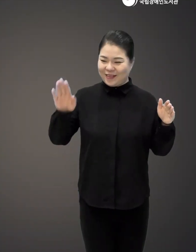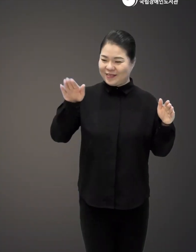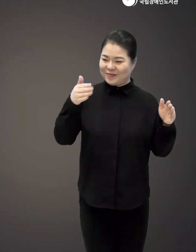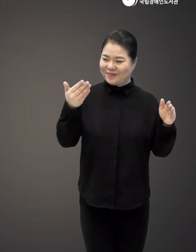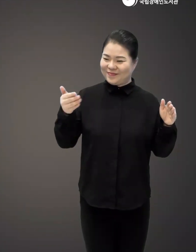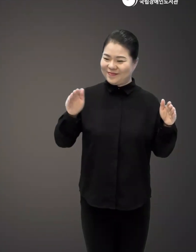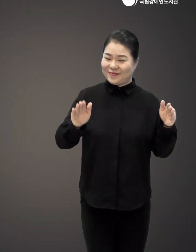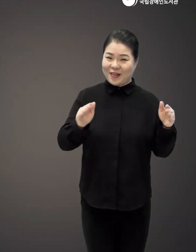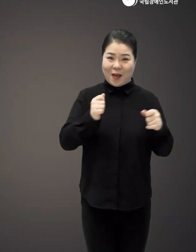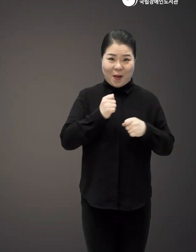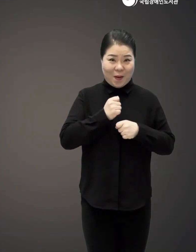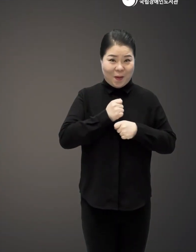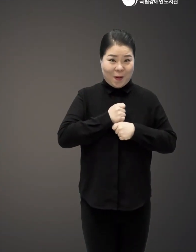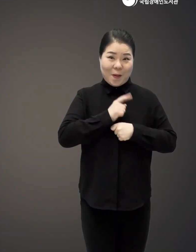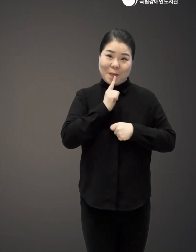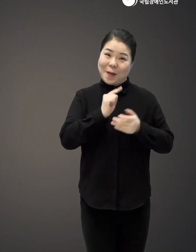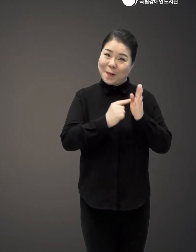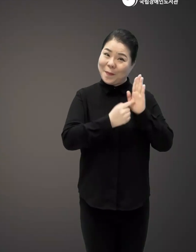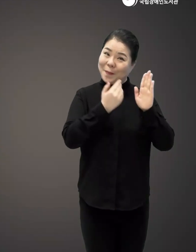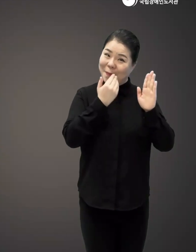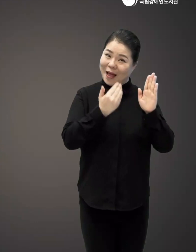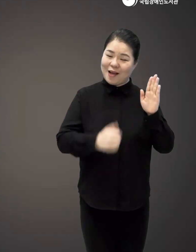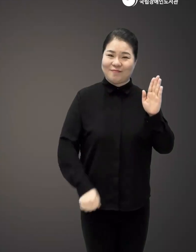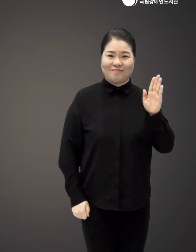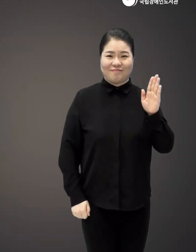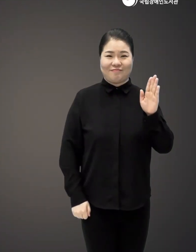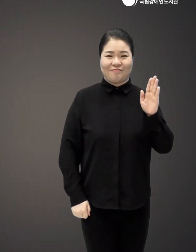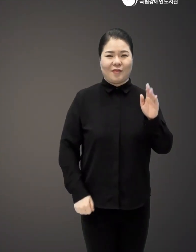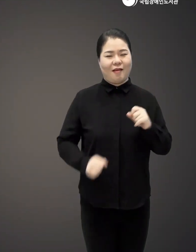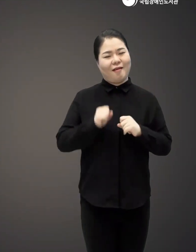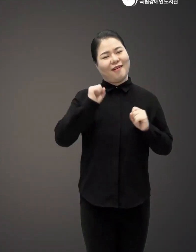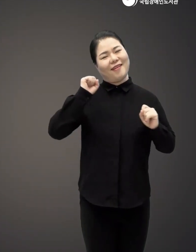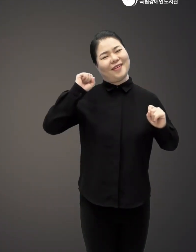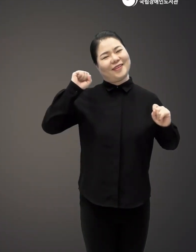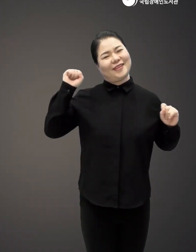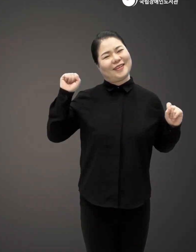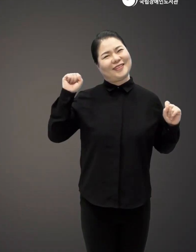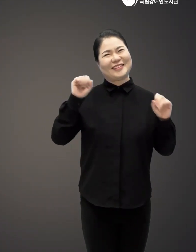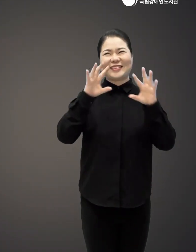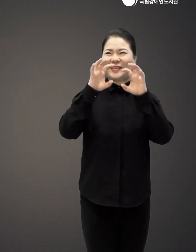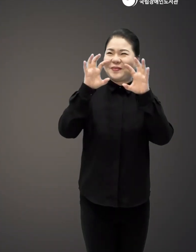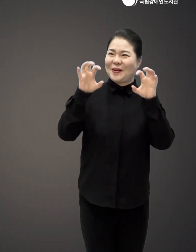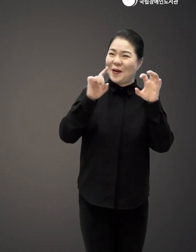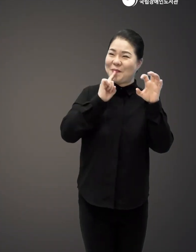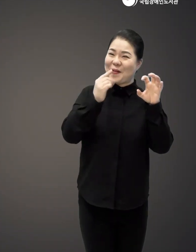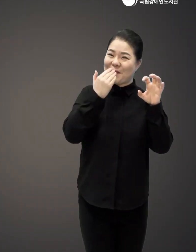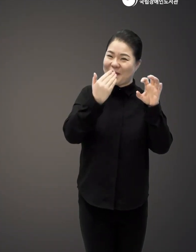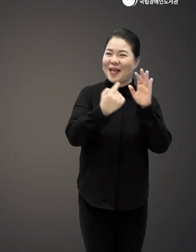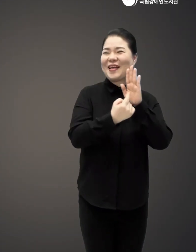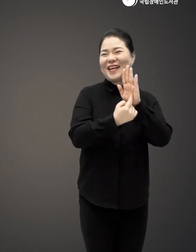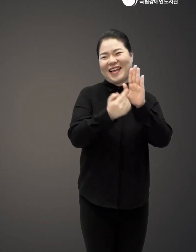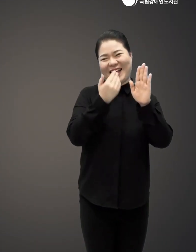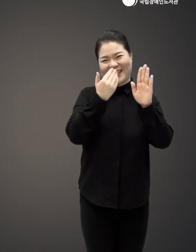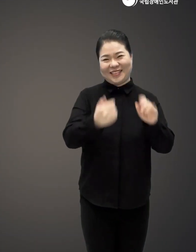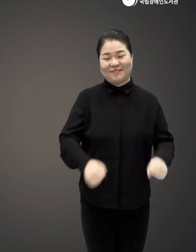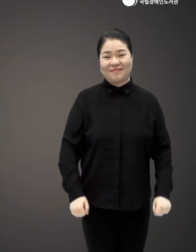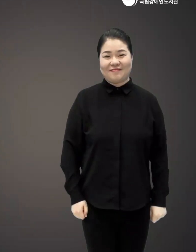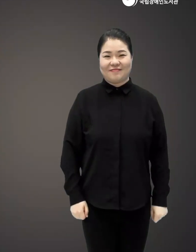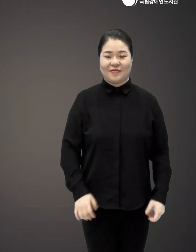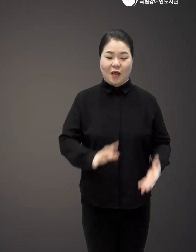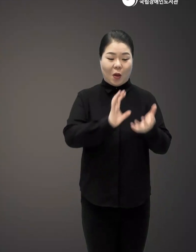조심스럽다라고도 할 수 있고 나른하다 스멀거리다 라는 말과도 어긋남이 없습니다